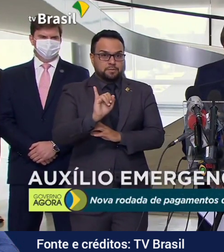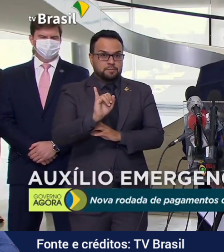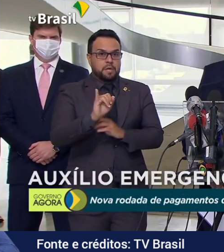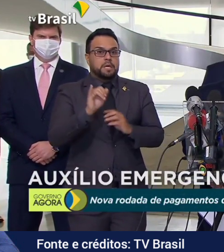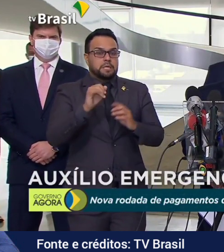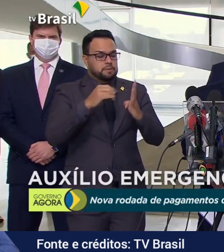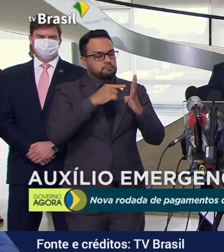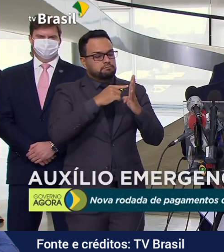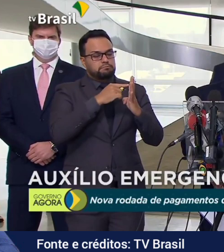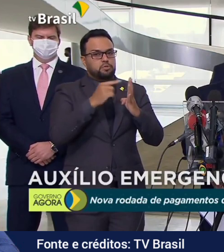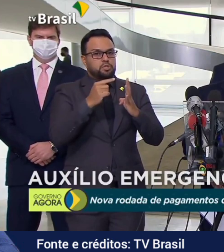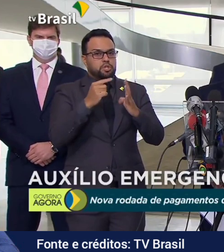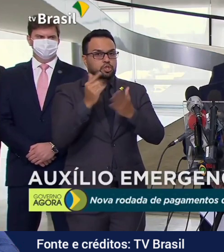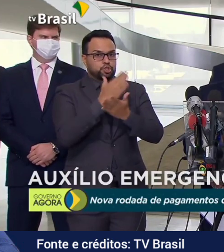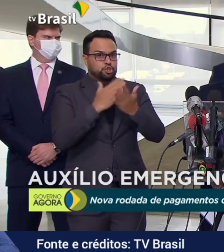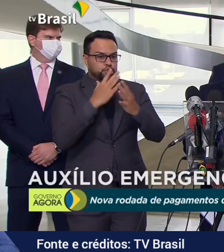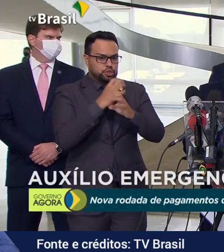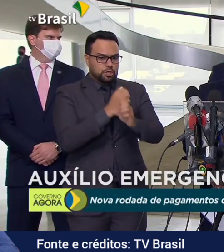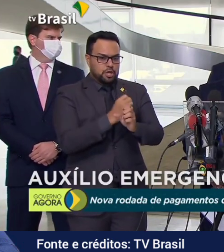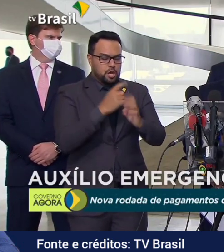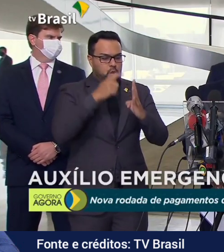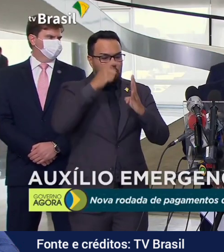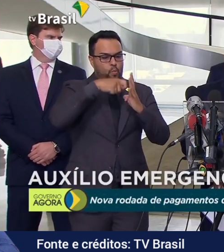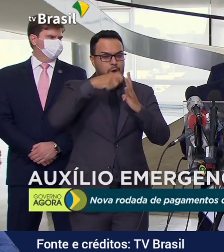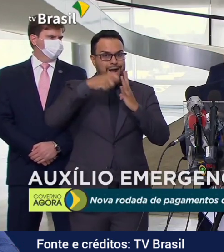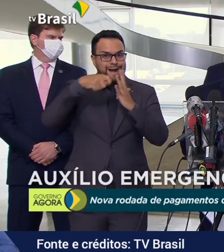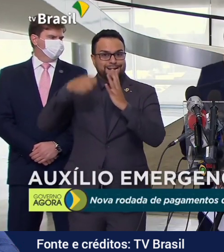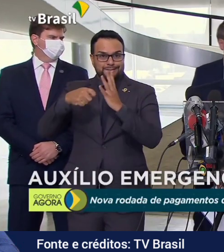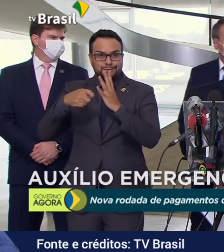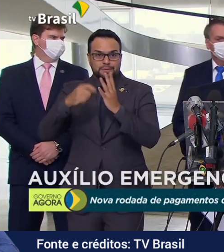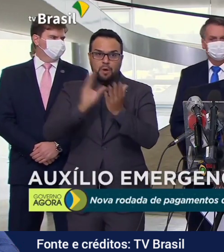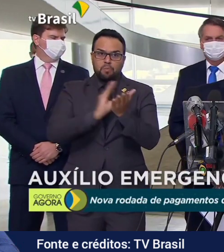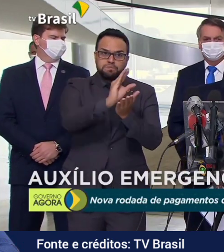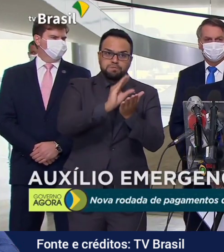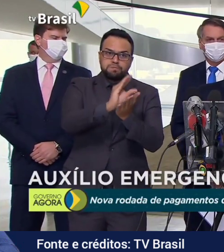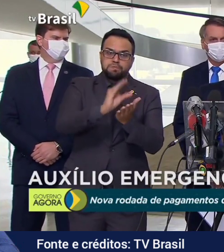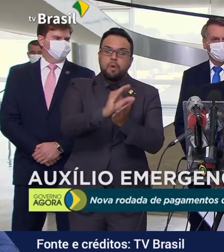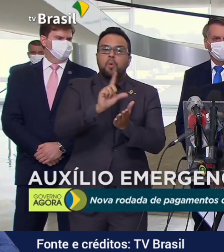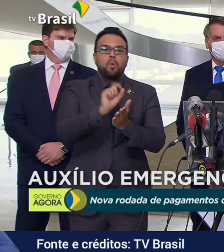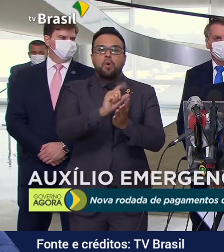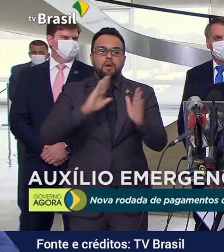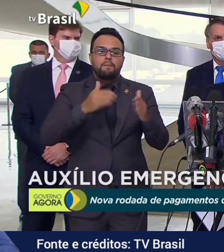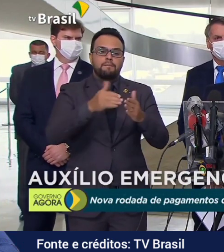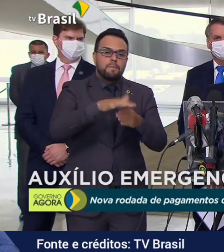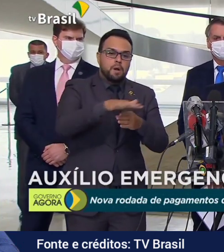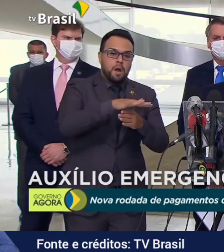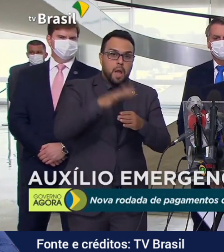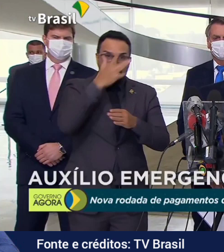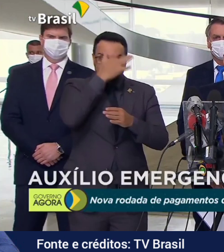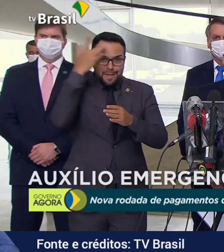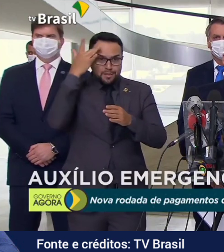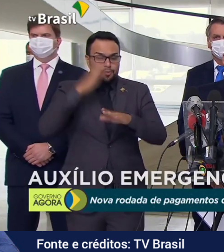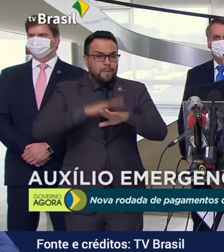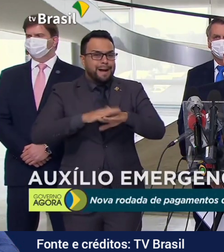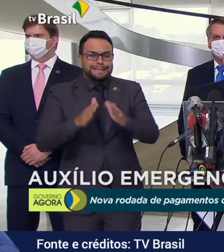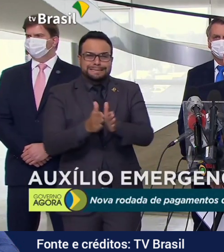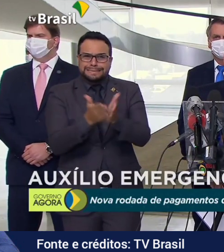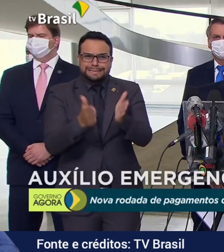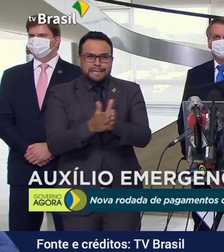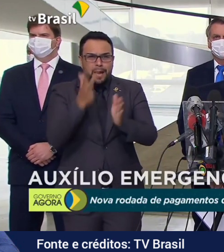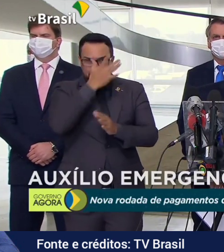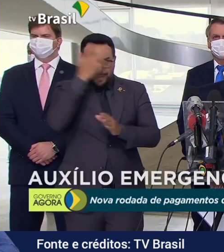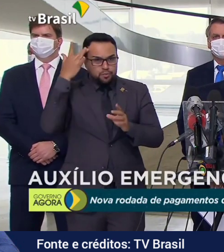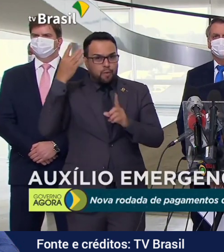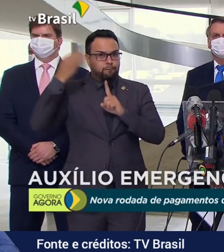parcelas no ano de 2021, que será direcionado exatamente para esse brasileiro vulnerável, para as